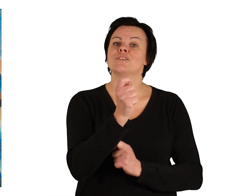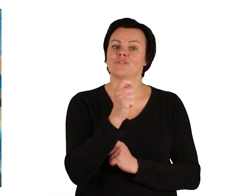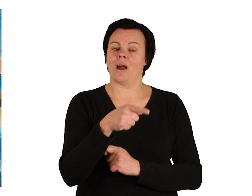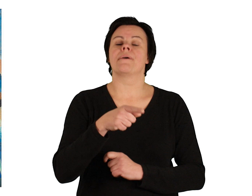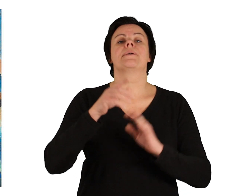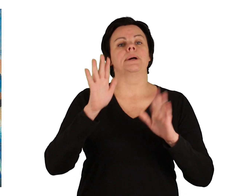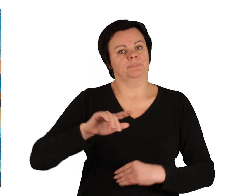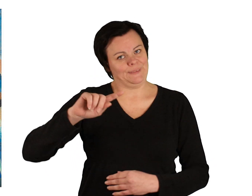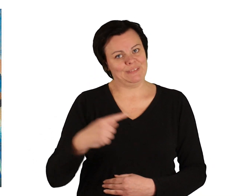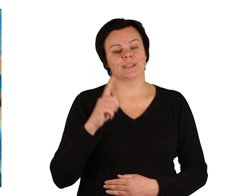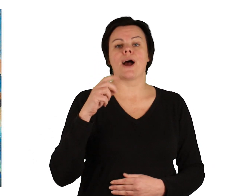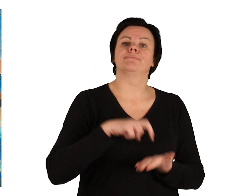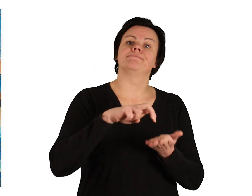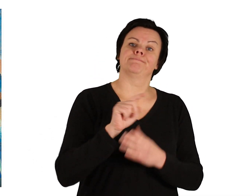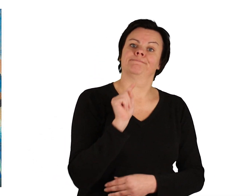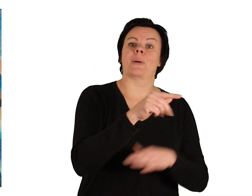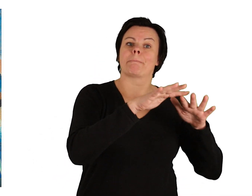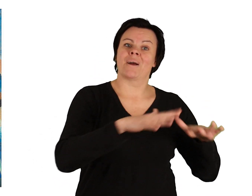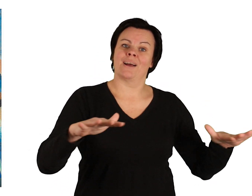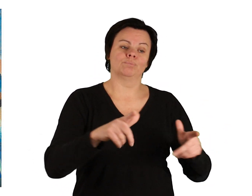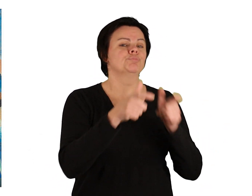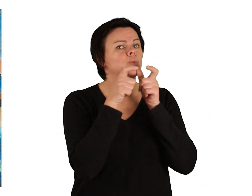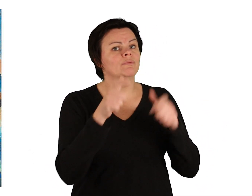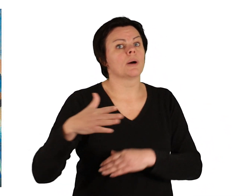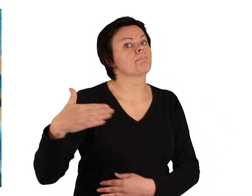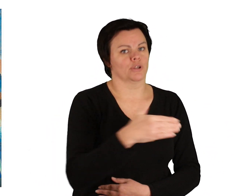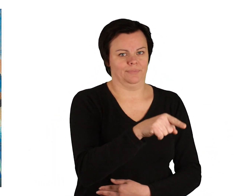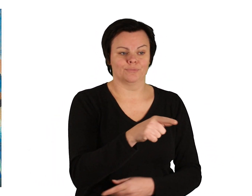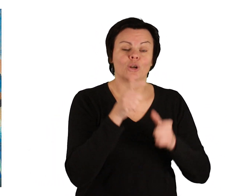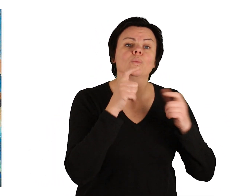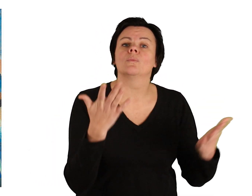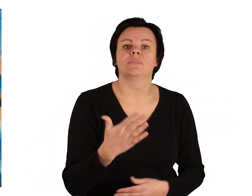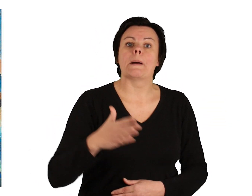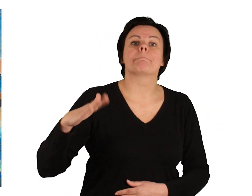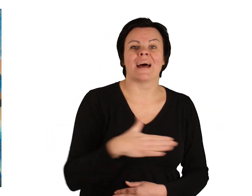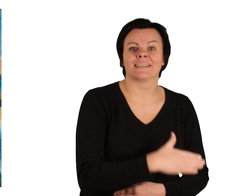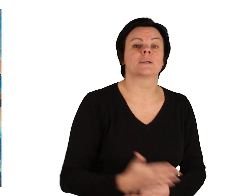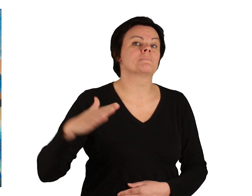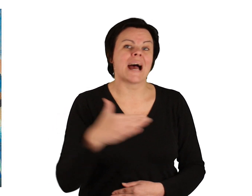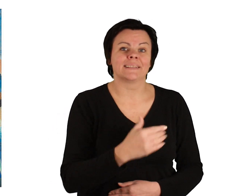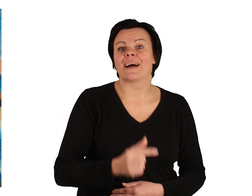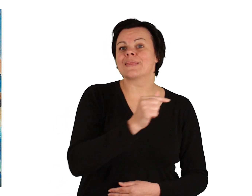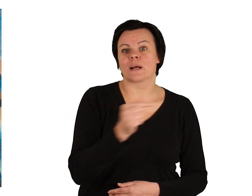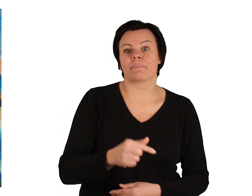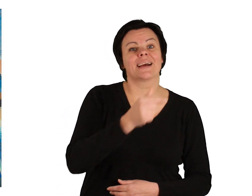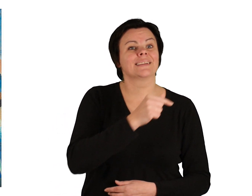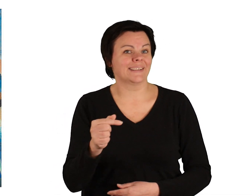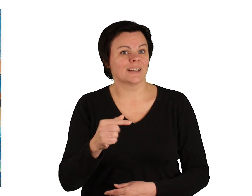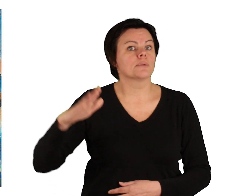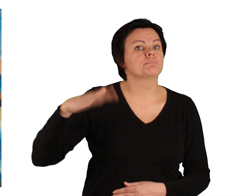Da ging der Fischer wieder ans Meer und rief den Butt. »Mantje, Mantje, Tempete, Buttje, Buttje in der